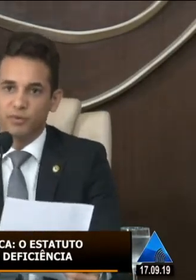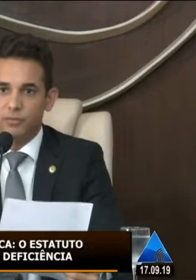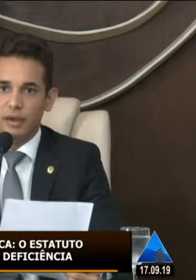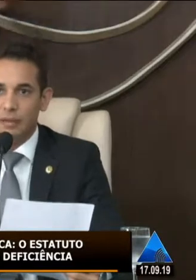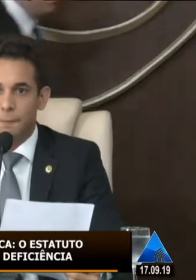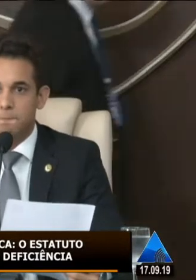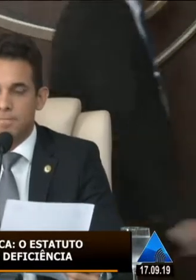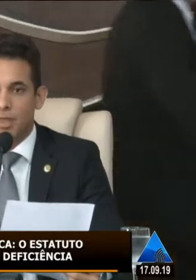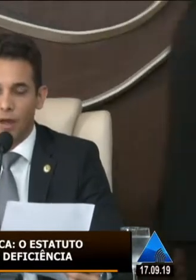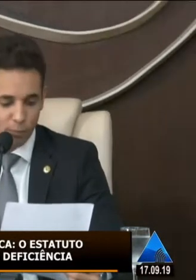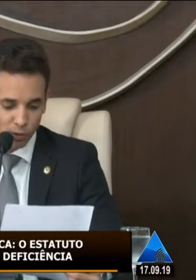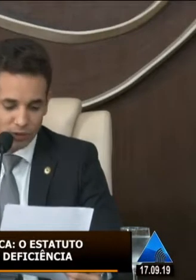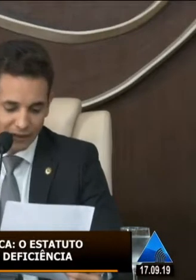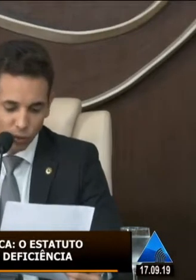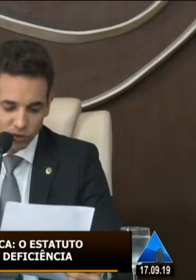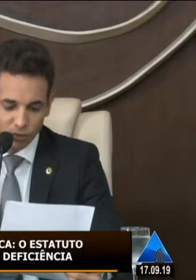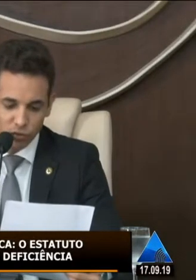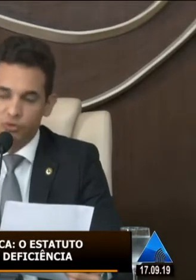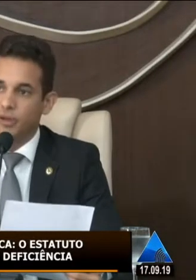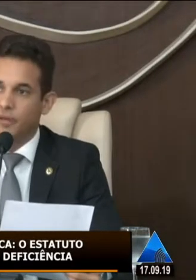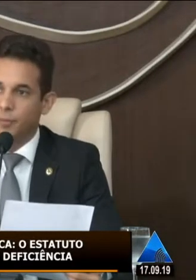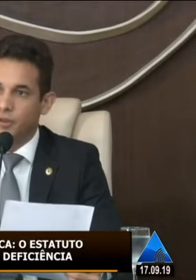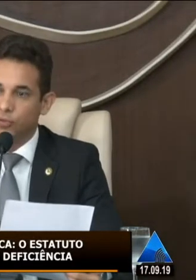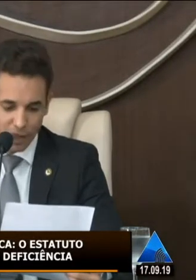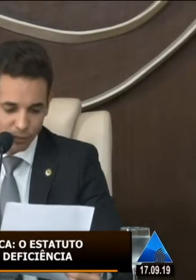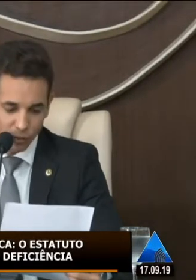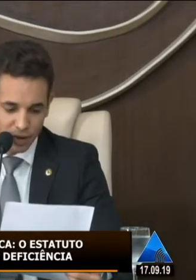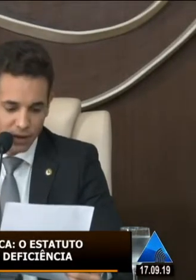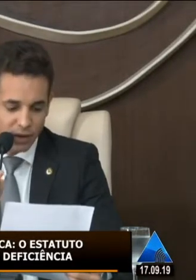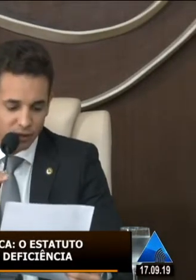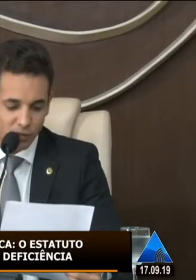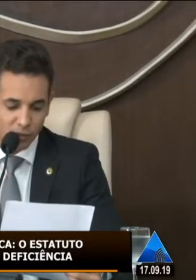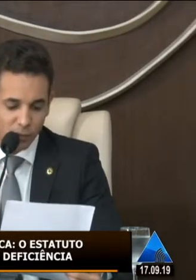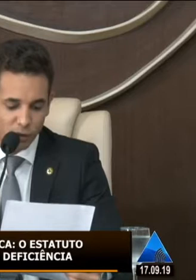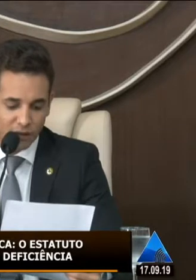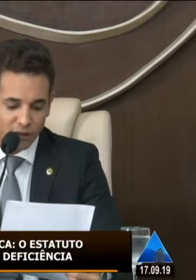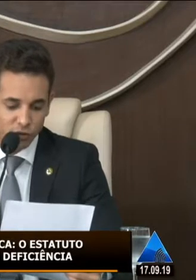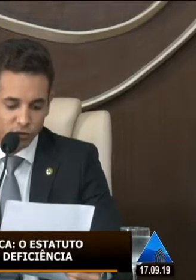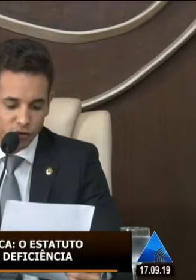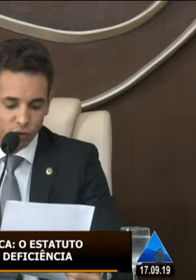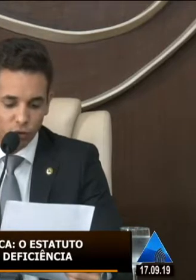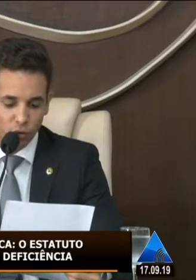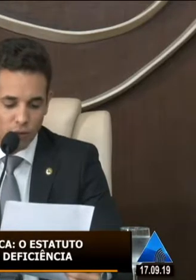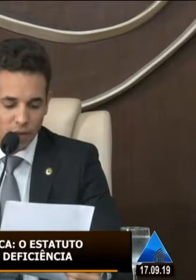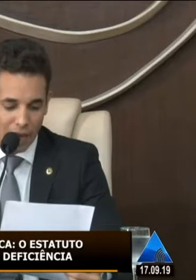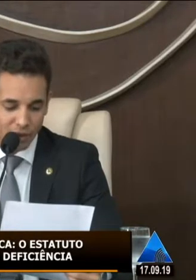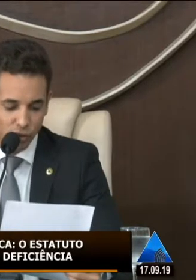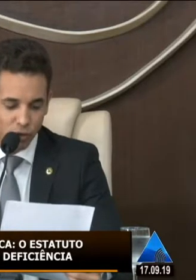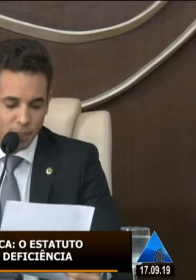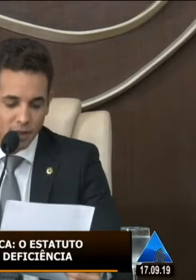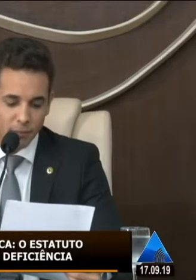nós possamos ainda dar oportunidade a outras pessoas aqui a depender do tempo, tá ok? Então vamos dar oportunidade aqui a José Odon,